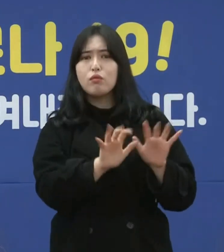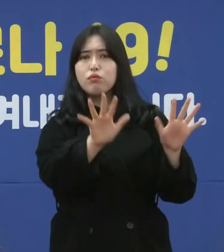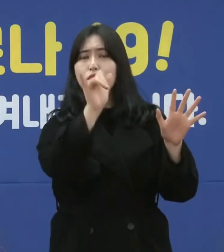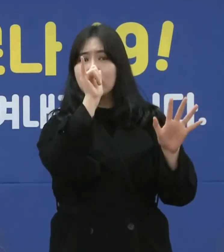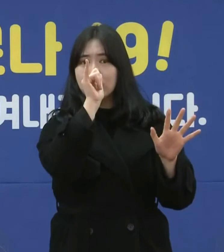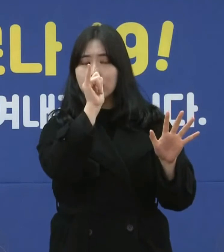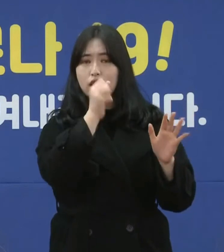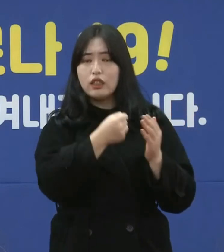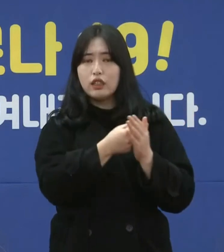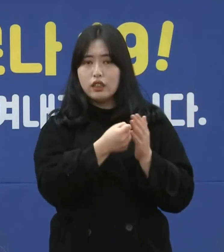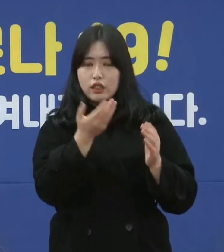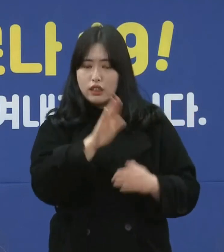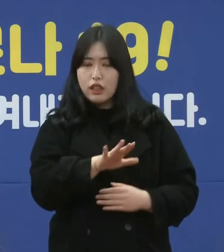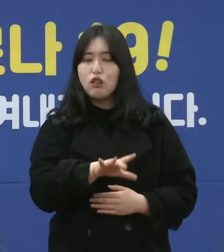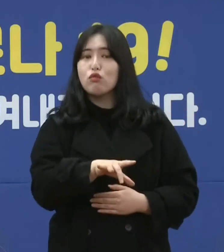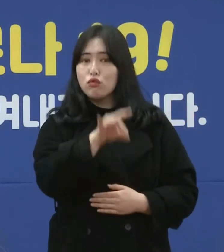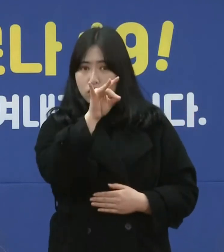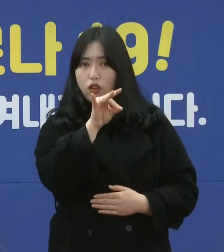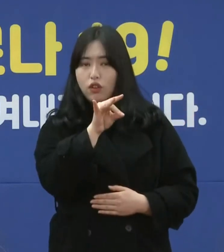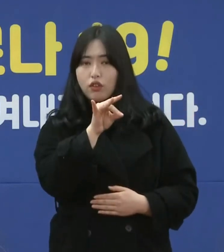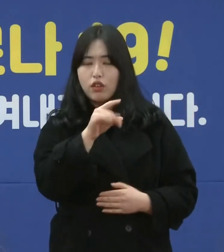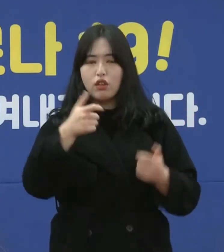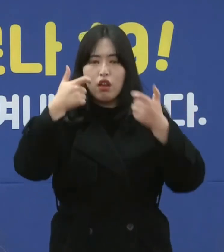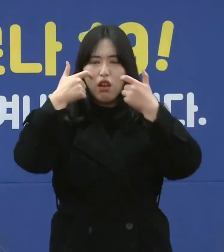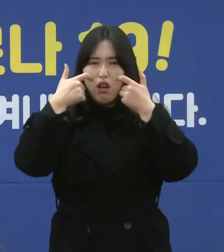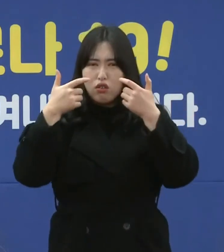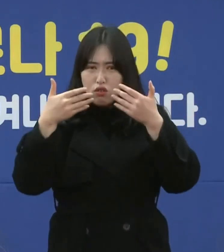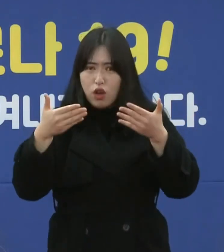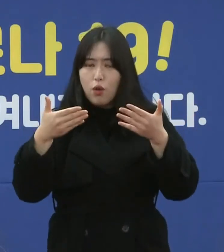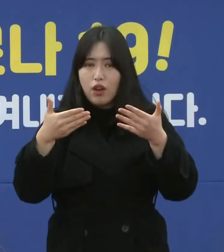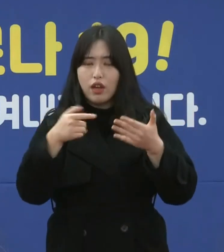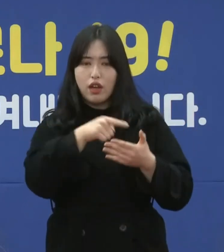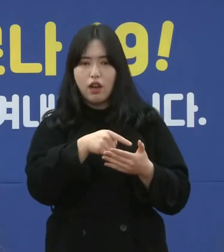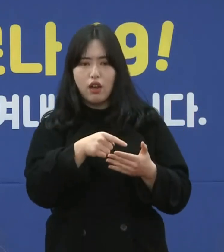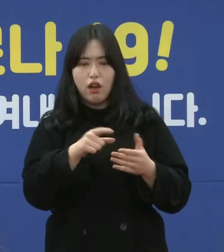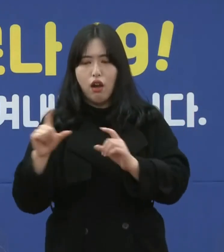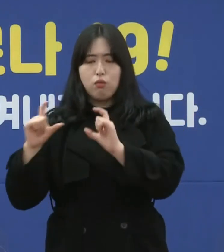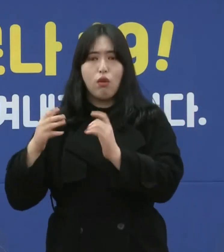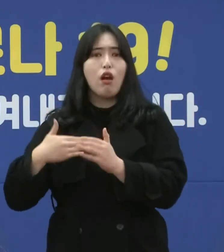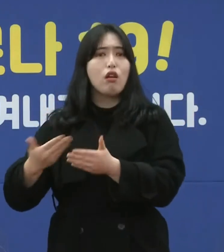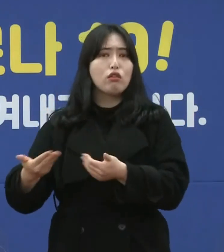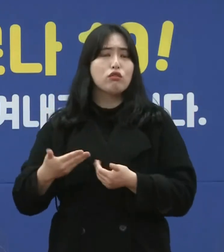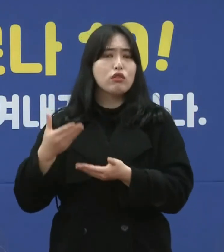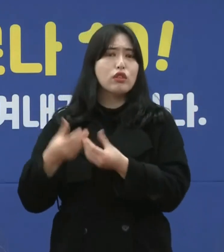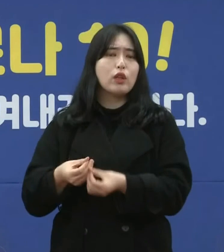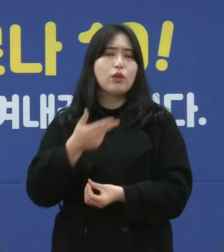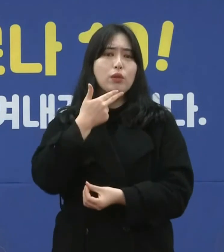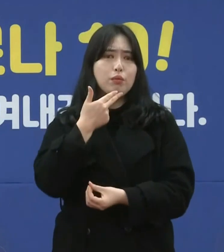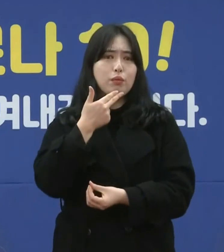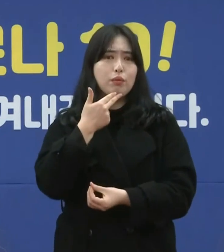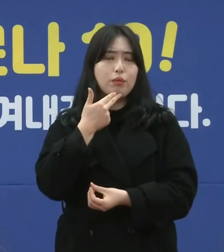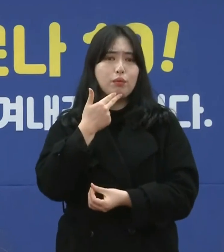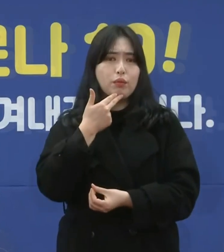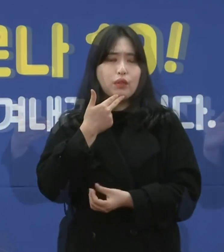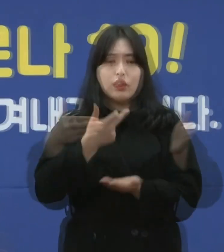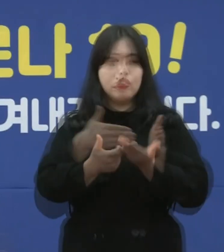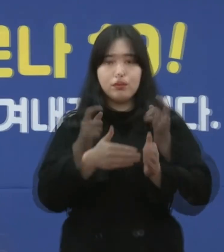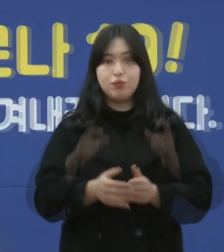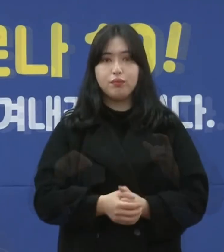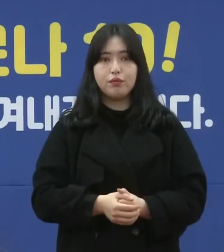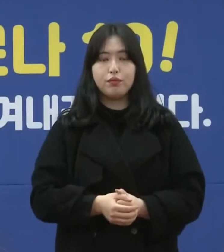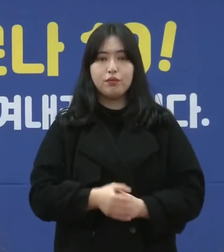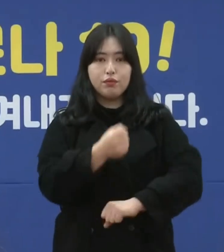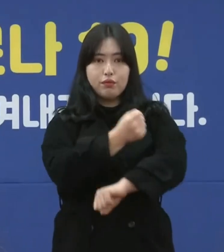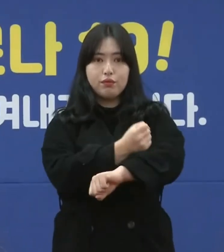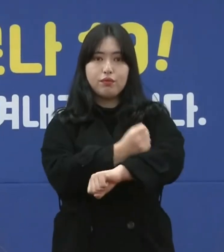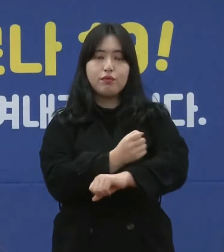것 같습니다. 그런데 일단 정확하게 제가 통보받은 건 없지만 제주도에서는 이제 없는 것으로 파악을 하고